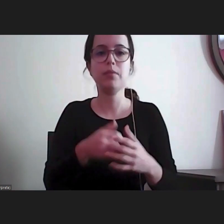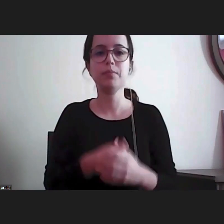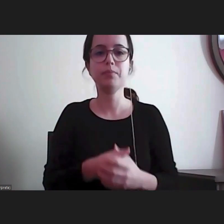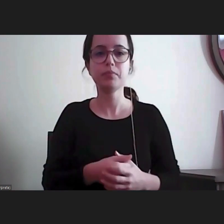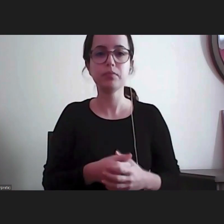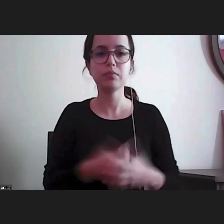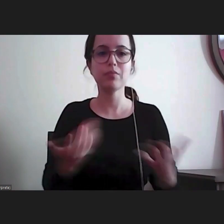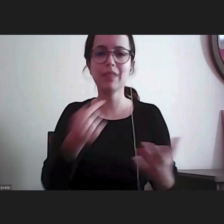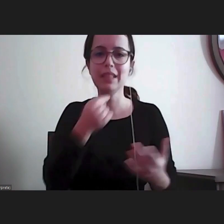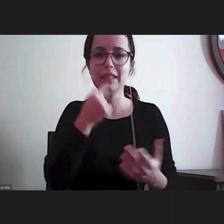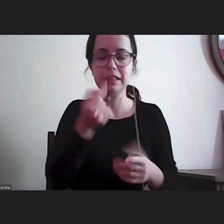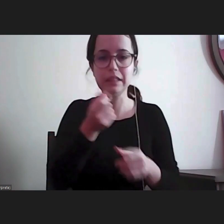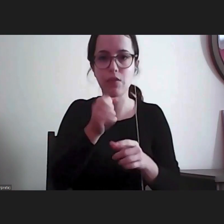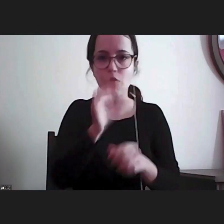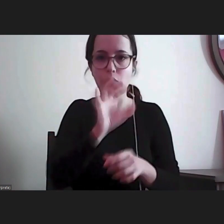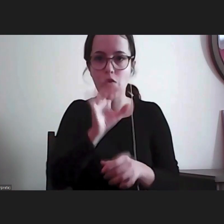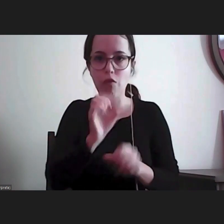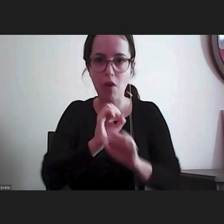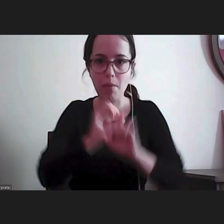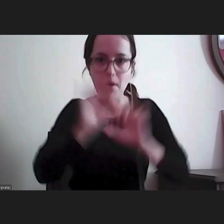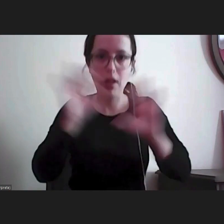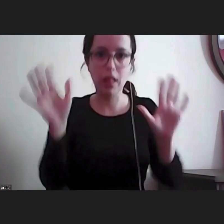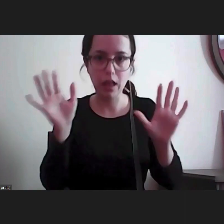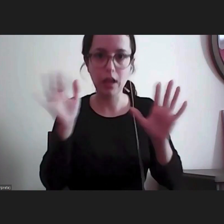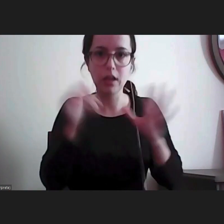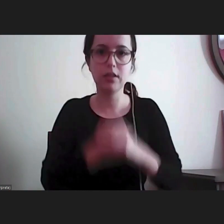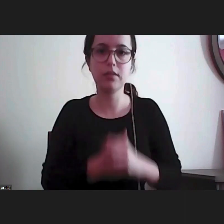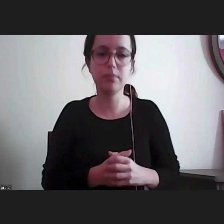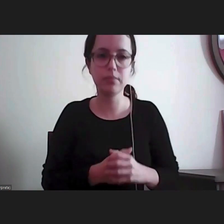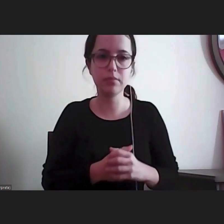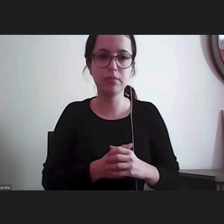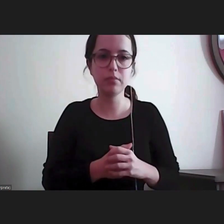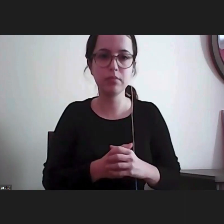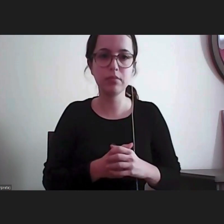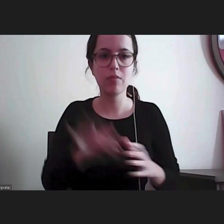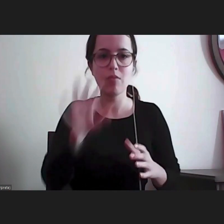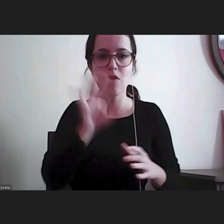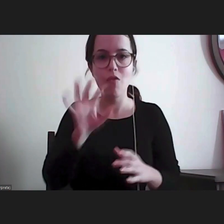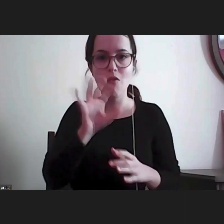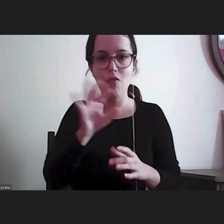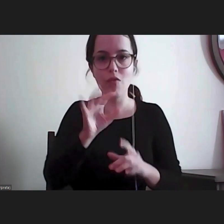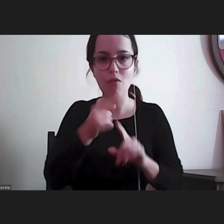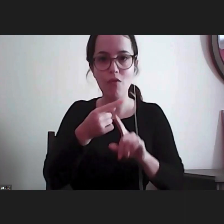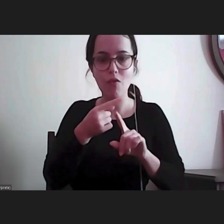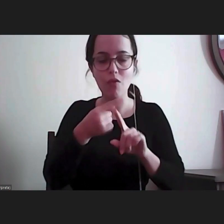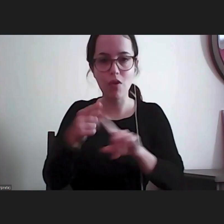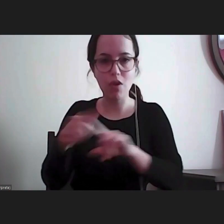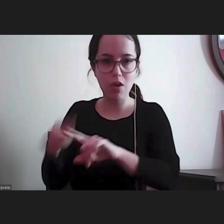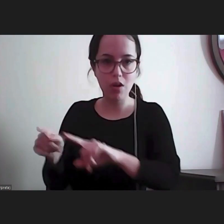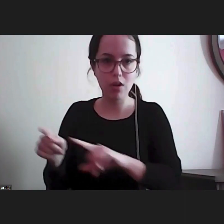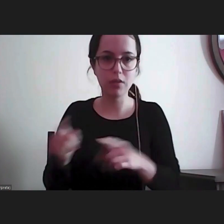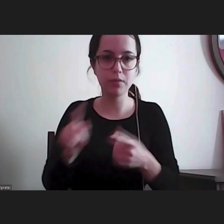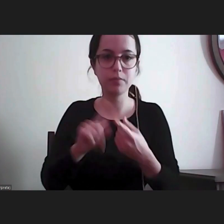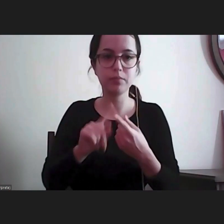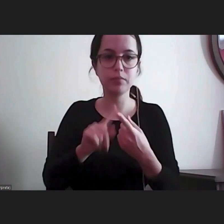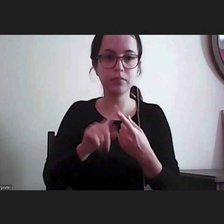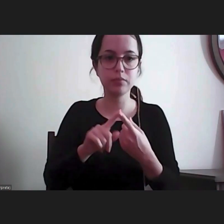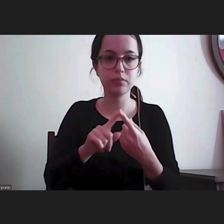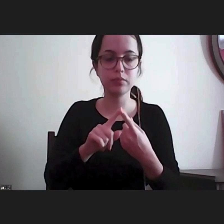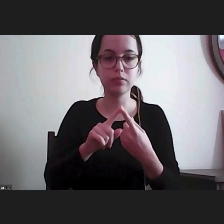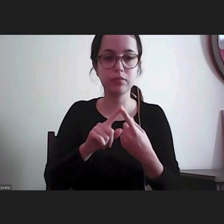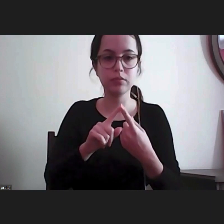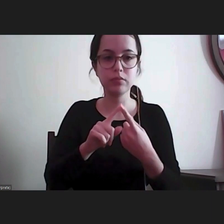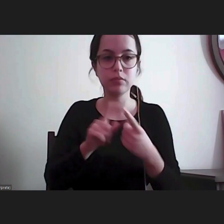dizendo isto assim muito rapidamente e breve, mas temos aqui várias questões. Portanto, está especialmente aberta,